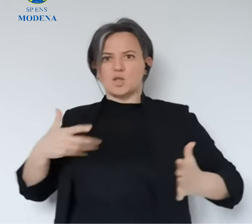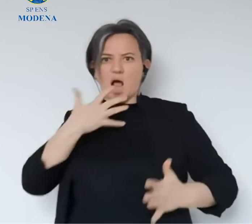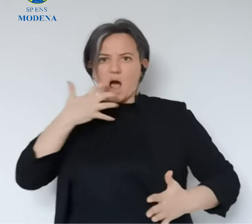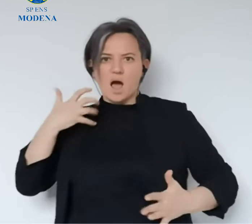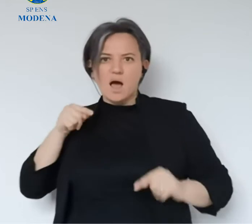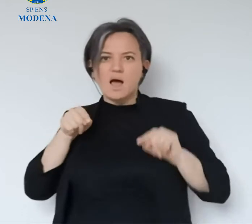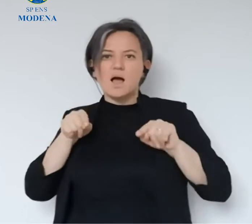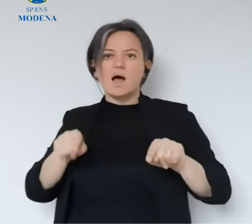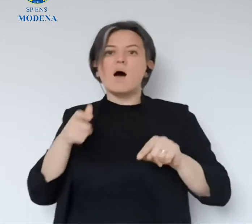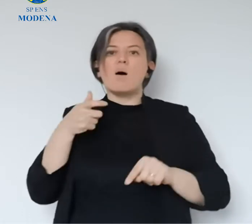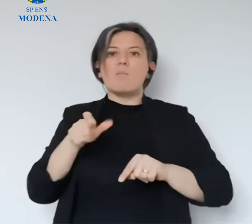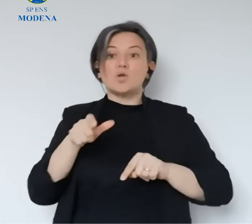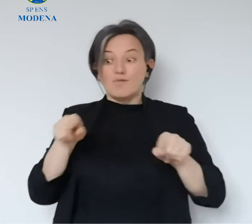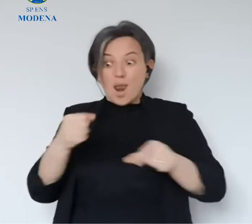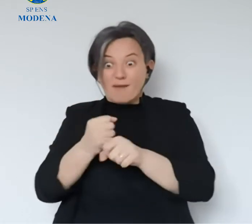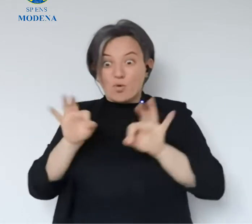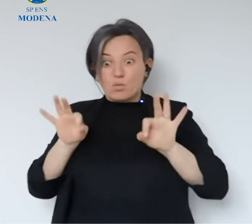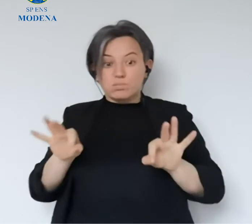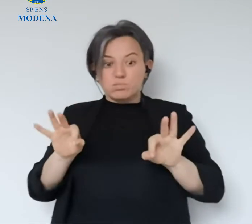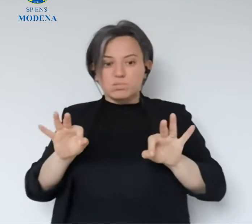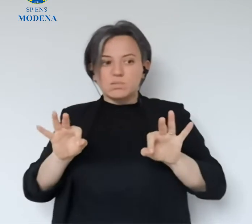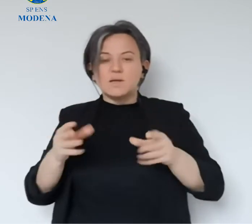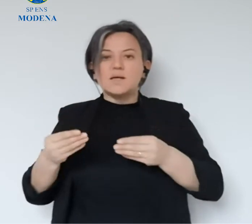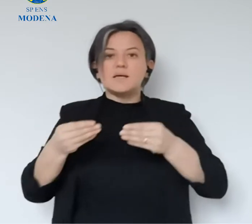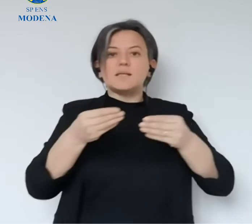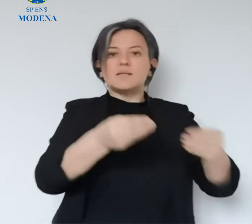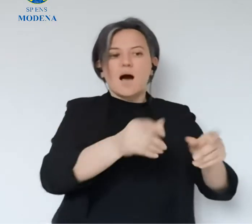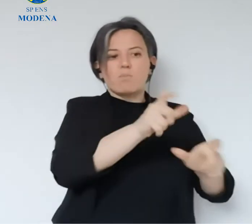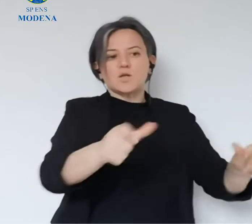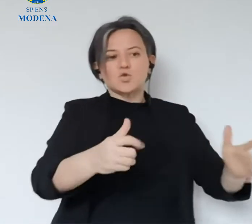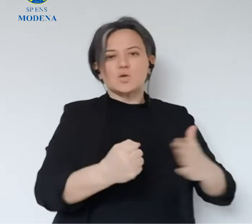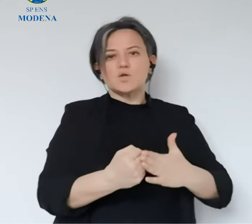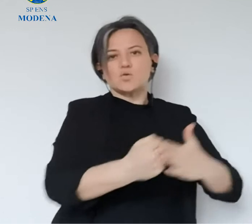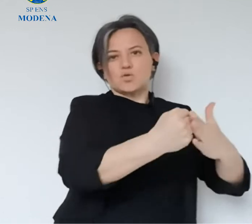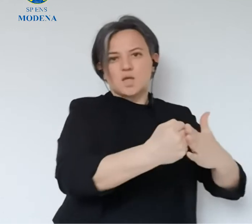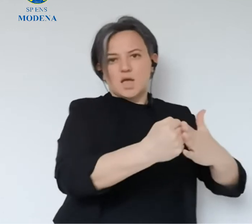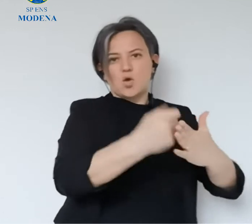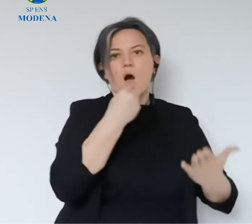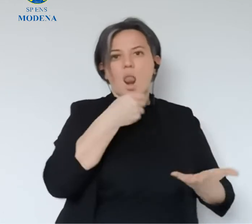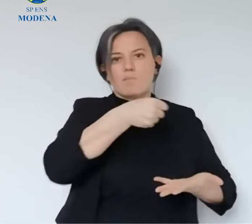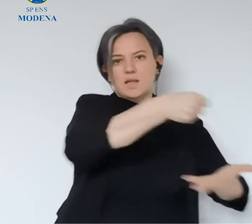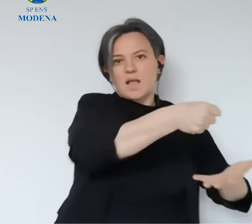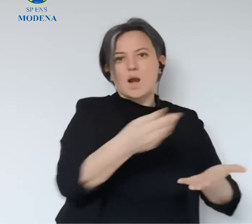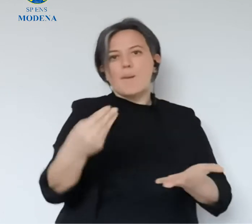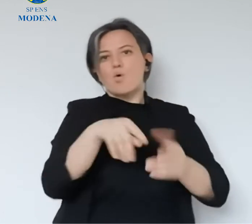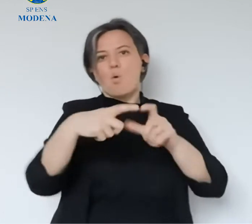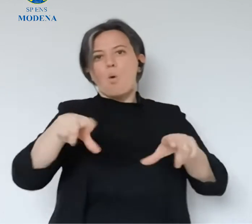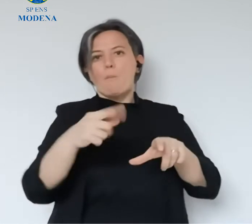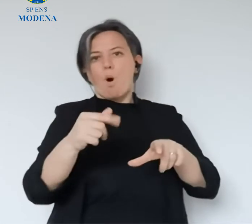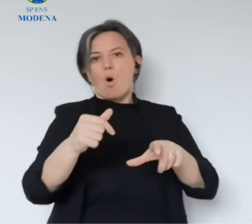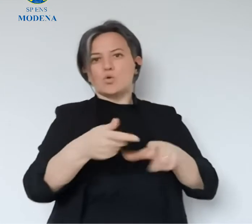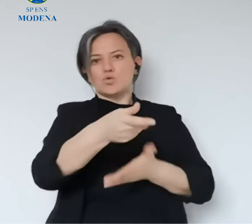fare in tempi estremamente ridotti qualcosa di molto importante, molto ricco perché riusciremo a dare un sostegno veramente